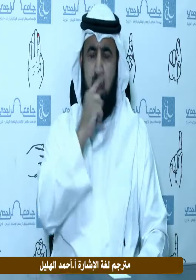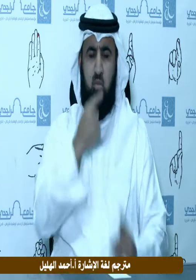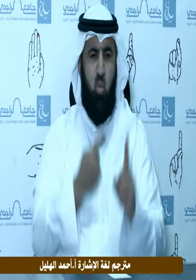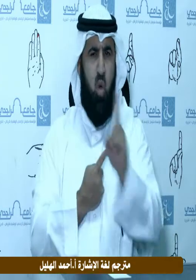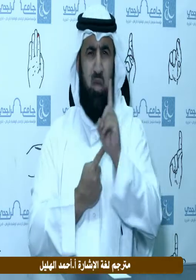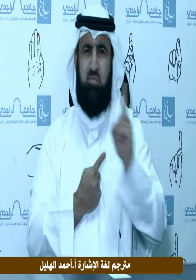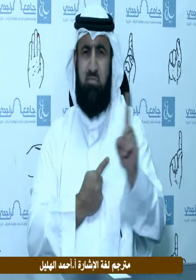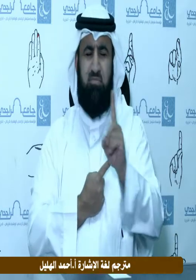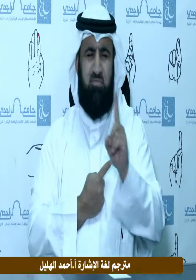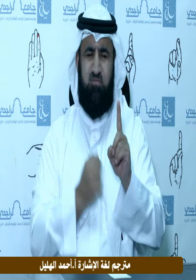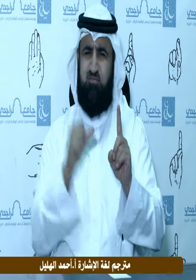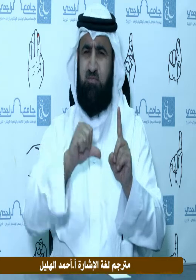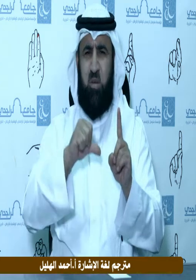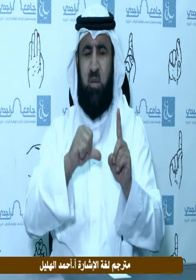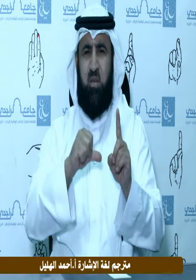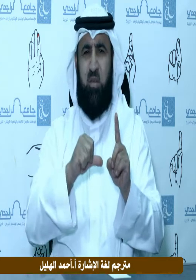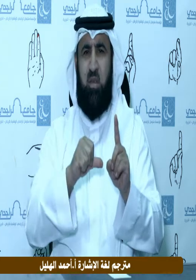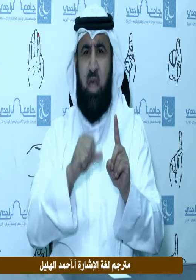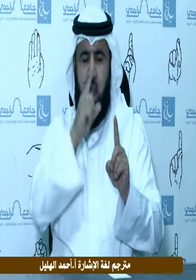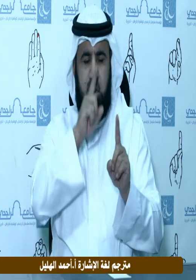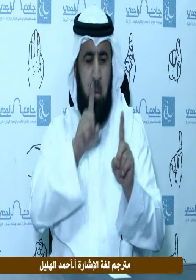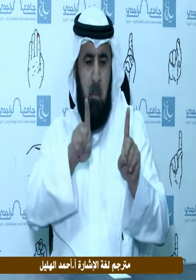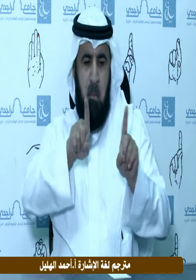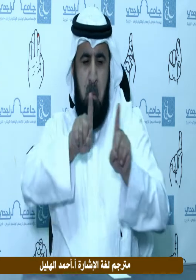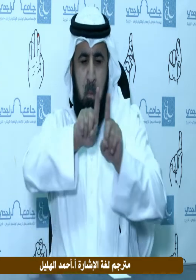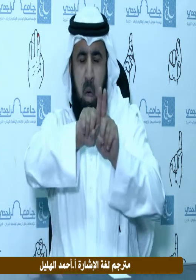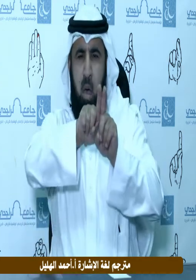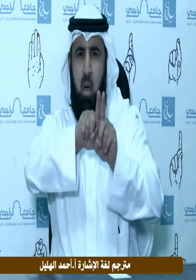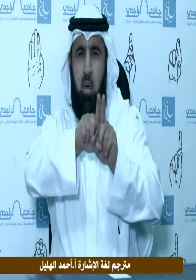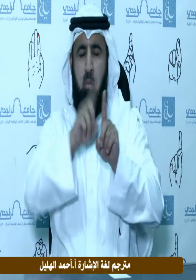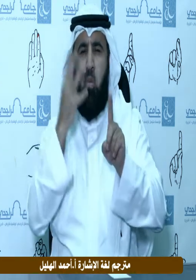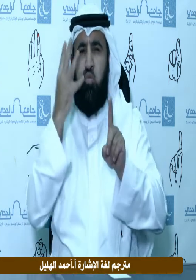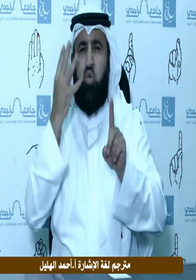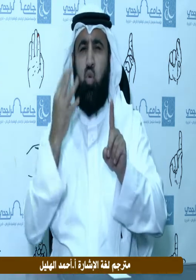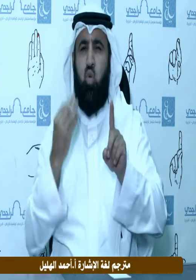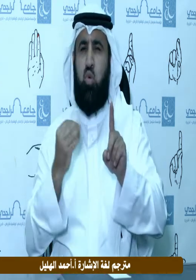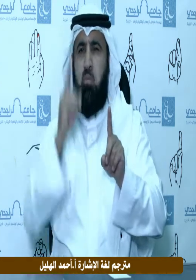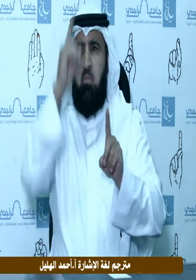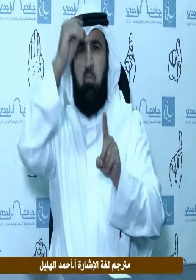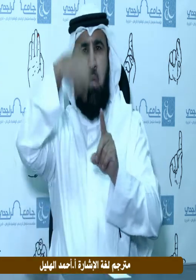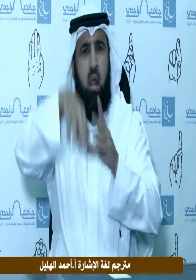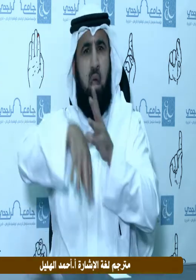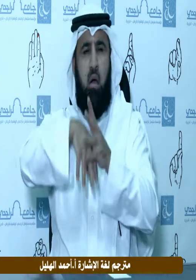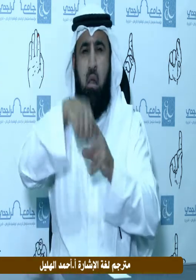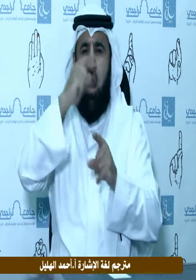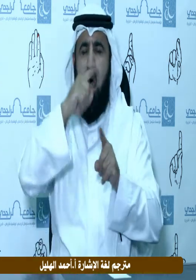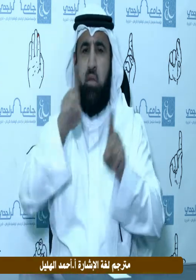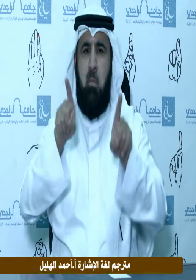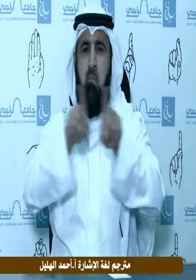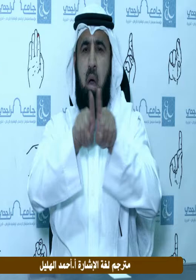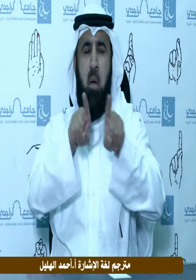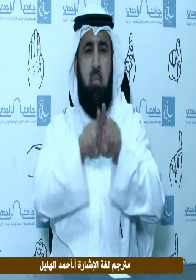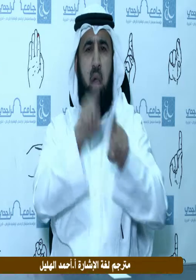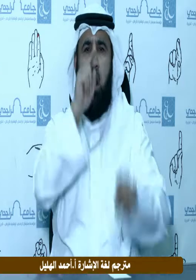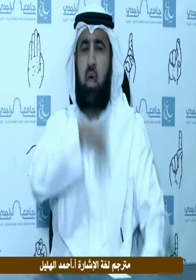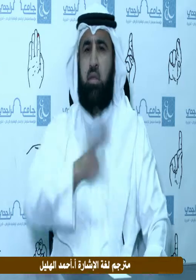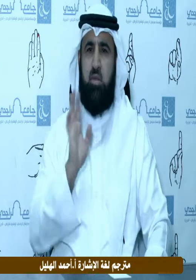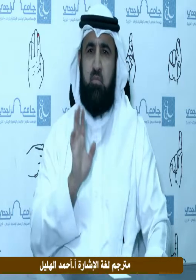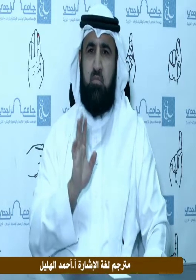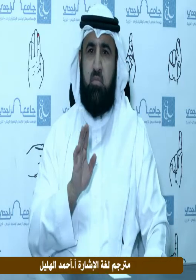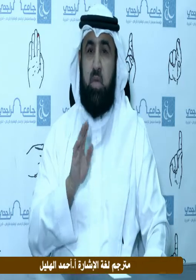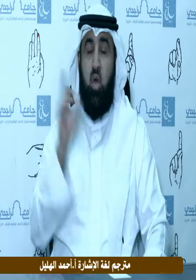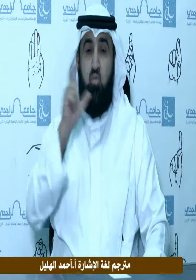والعزوبة هن لباس لكم وأنتم لباس لهم بل حث الإسلام على اختيار